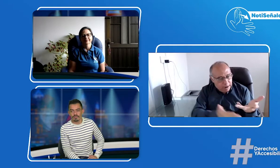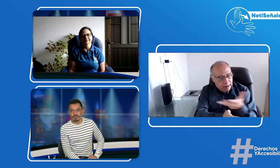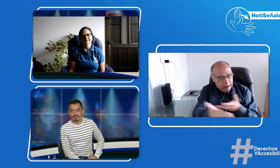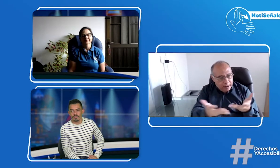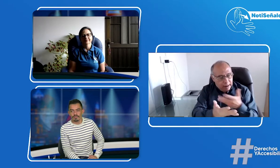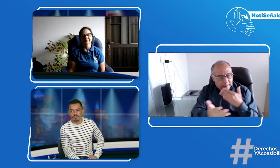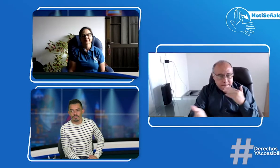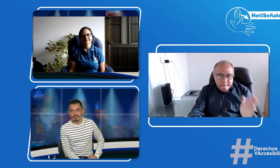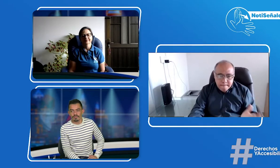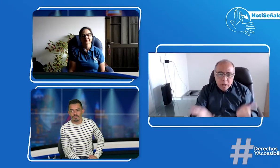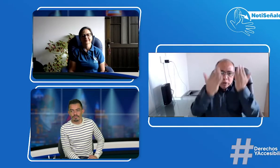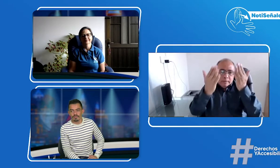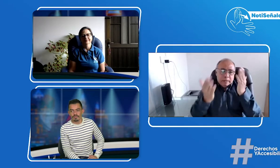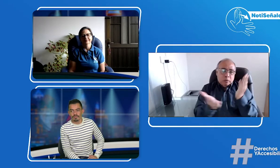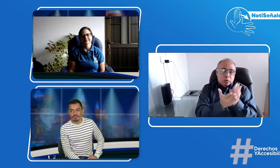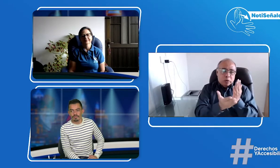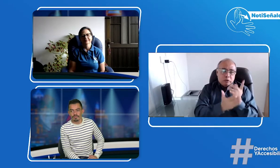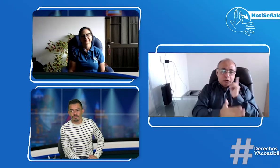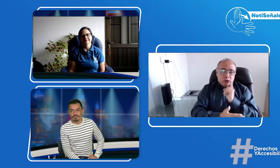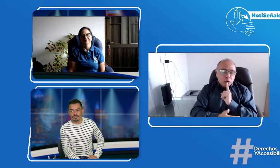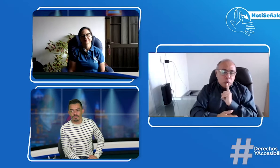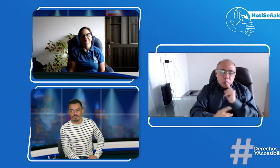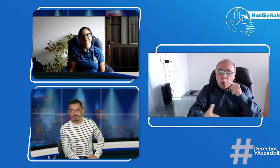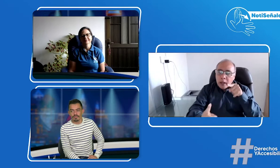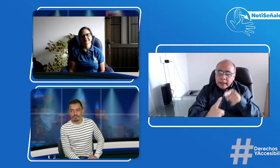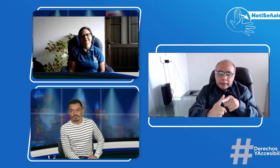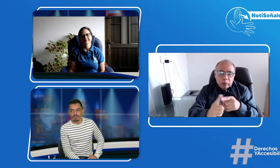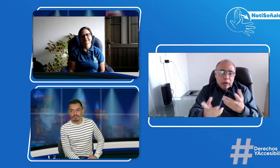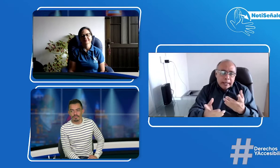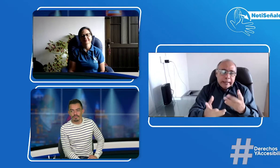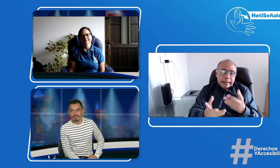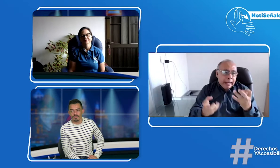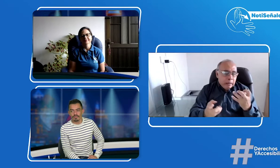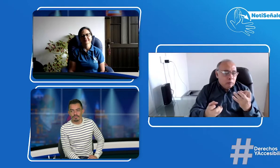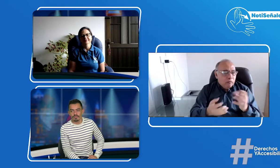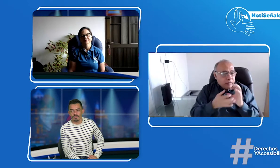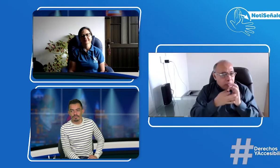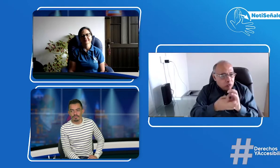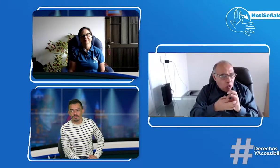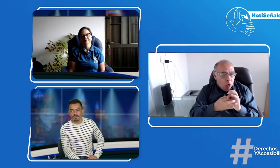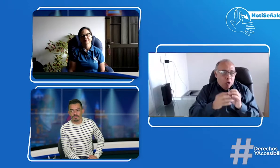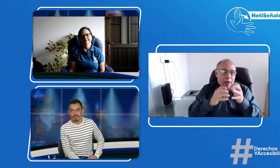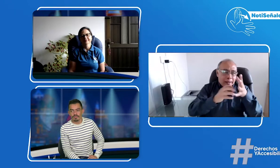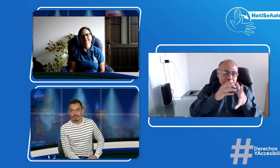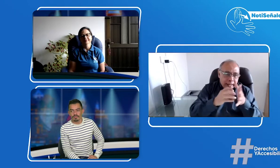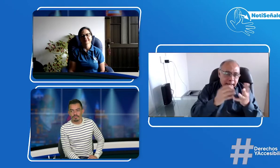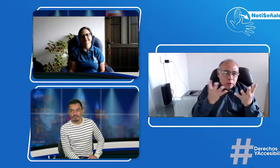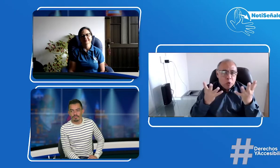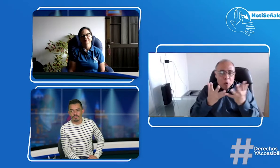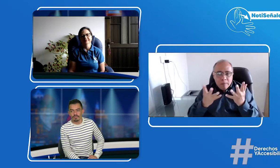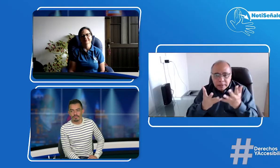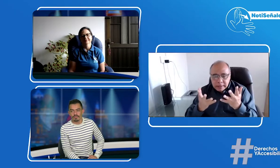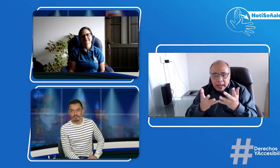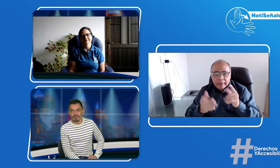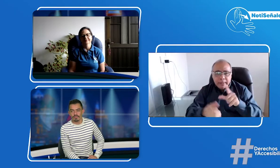comité pues expongamos esas situaciones y busquemos la mejora de la educación para las personas sordas.